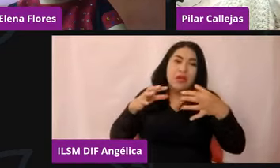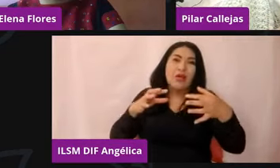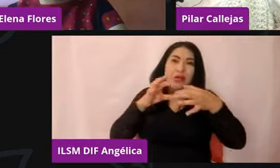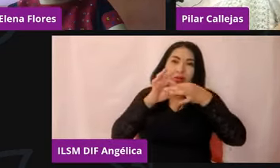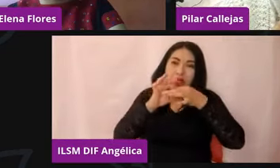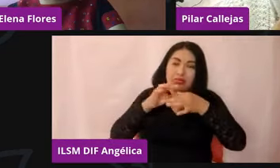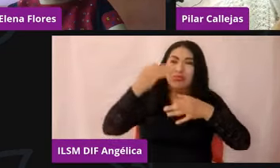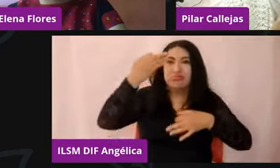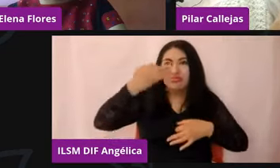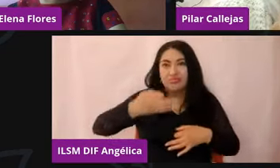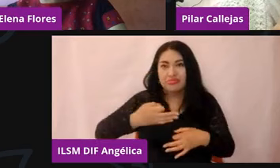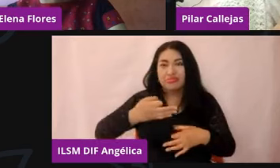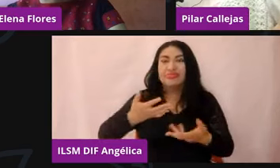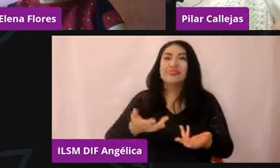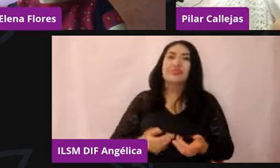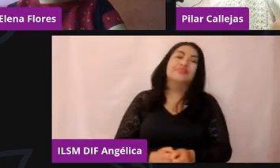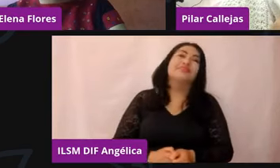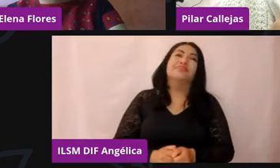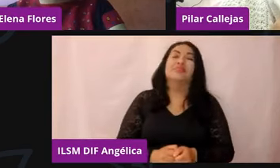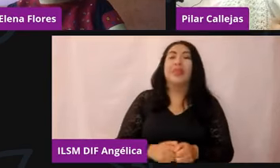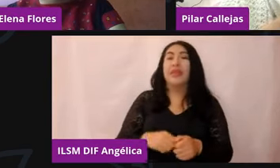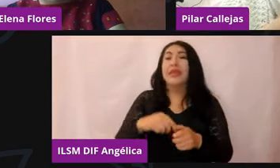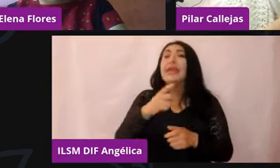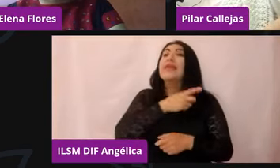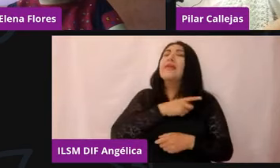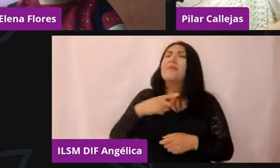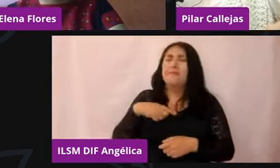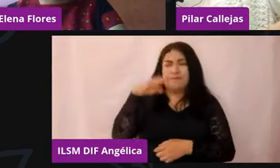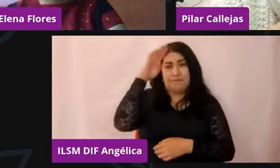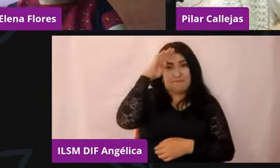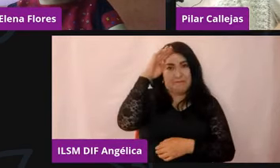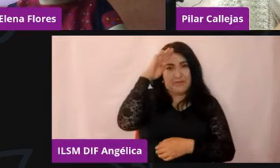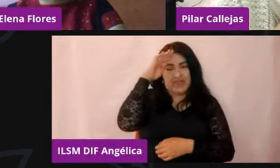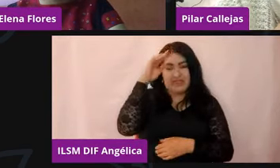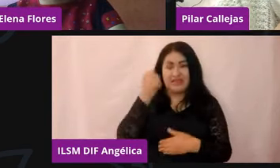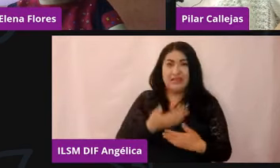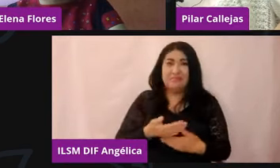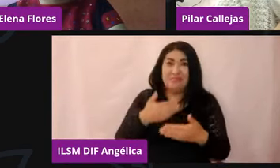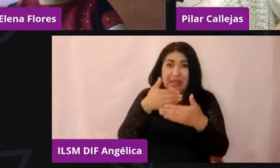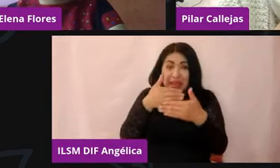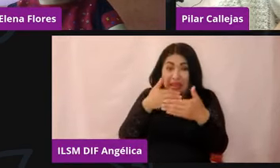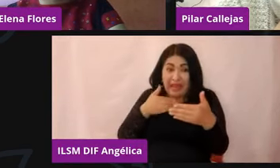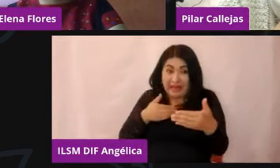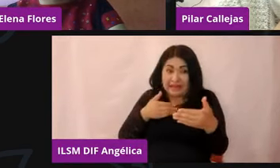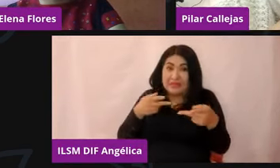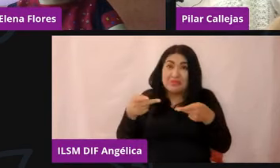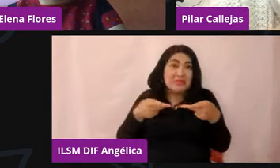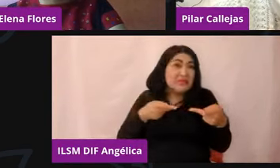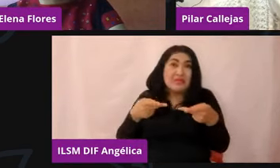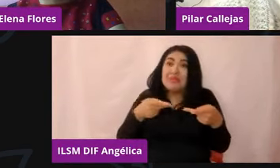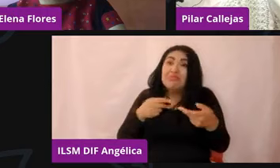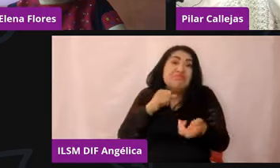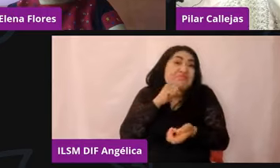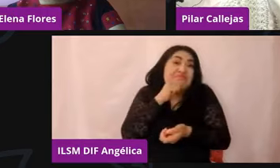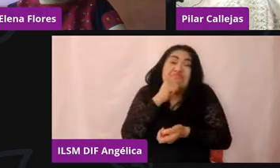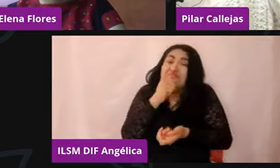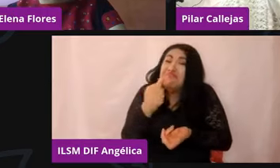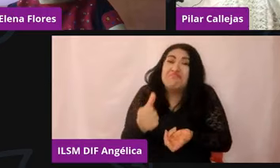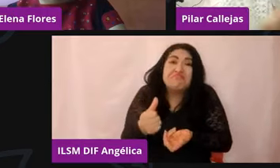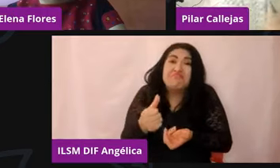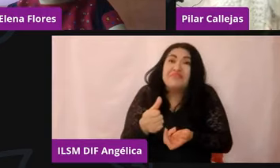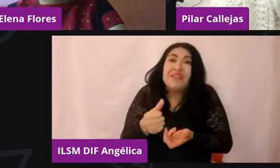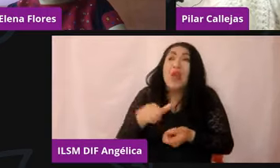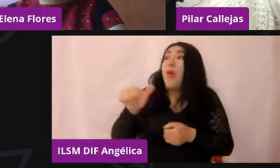tener en mente que esto no fue planeado y así como yo me siento incierta de lo que voy a ser capaz de hacer, hay mucha gente así